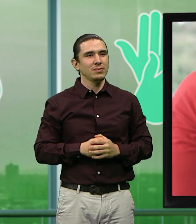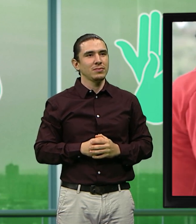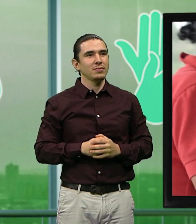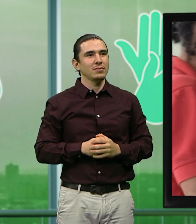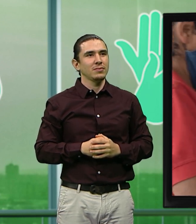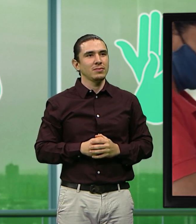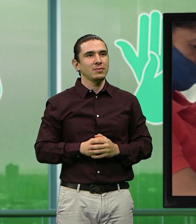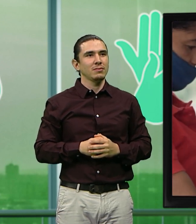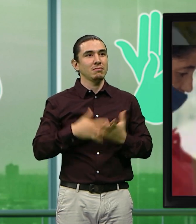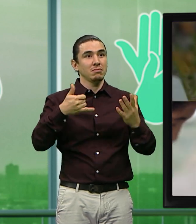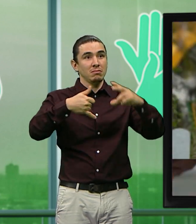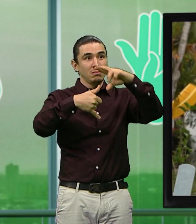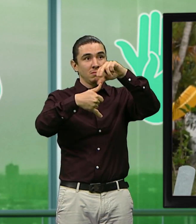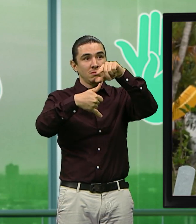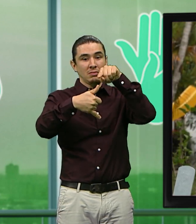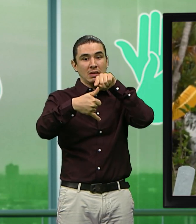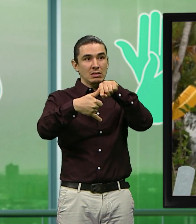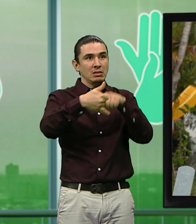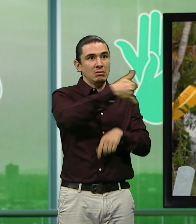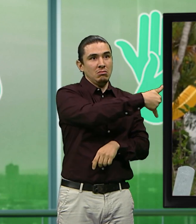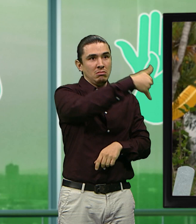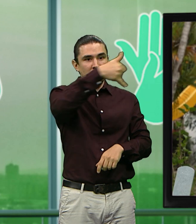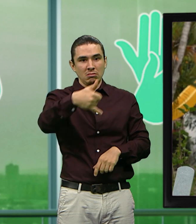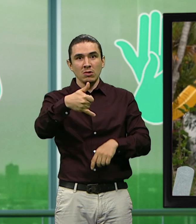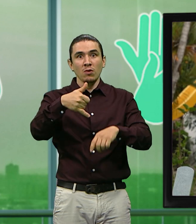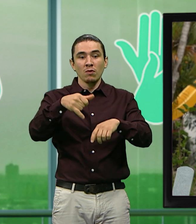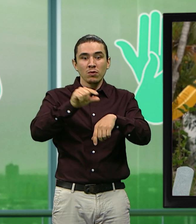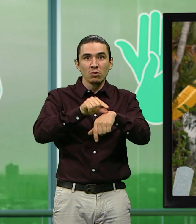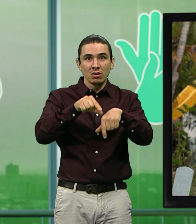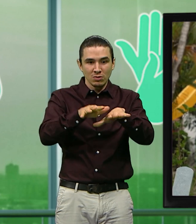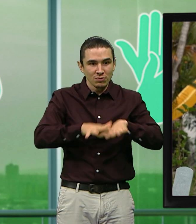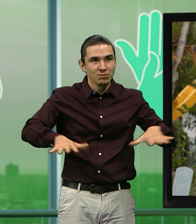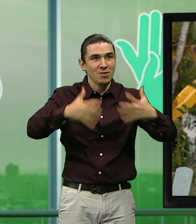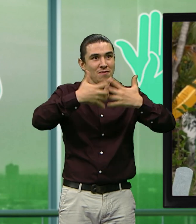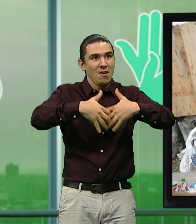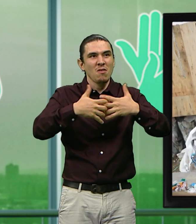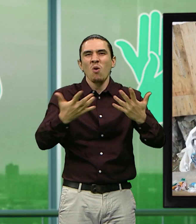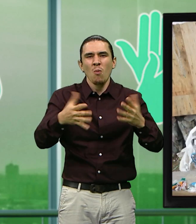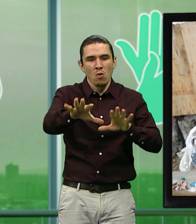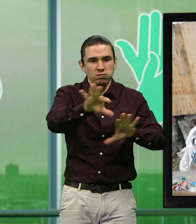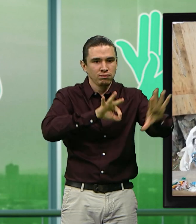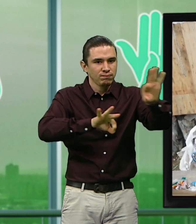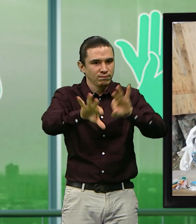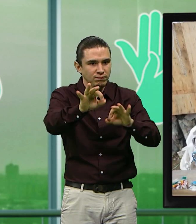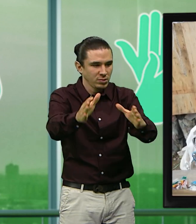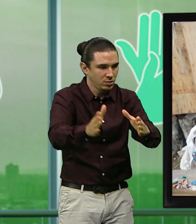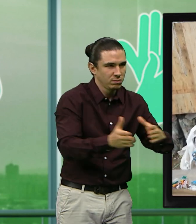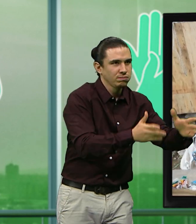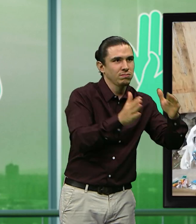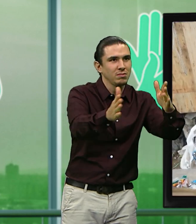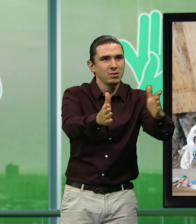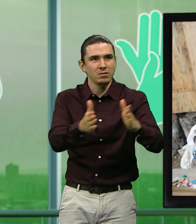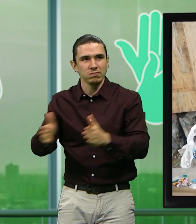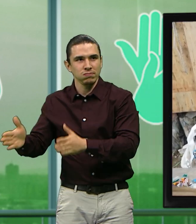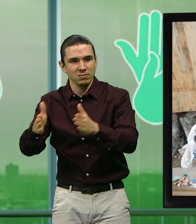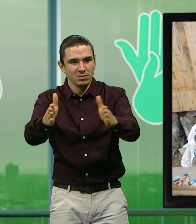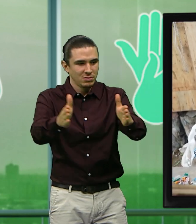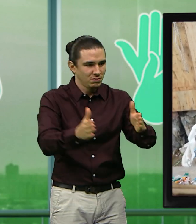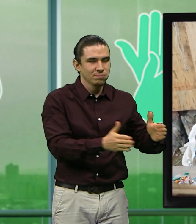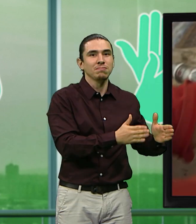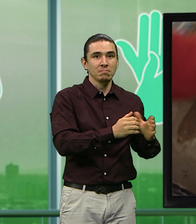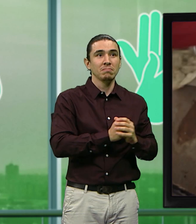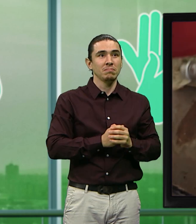Cuando la botella llega a la fundación, nosotros hacemos un proceso de selección. Abrimos la botella, sacamos el